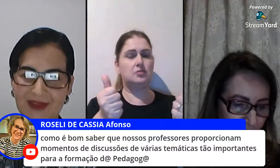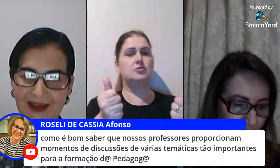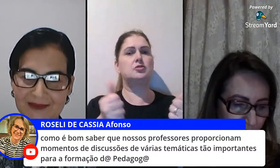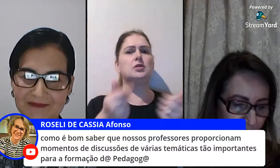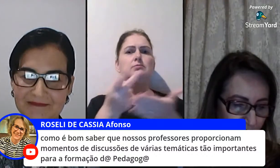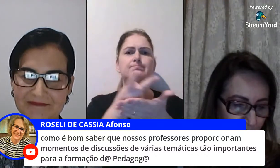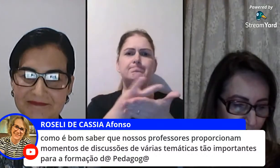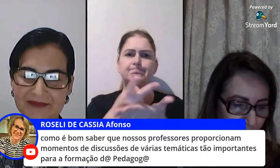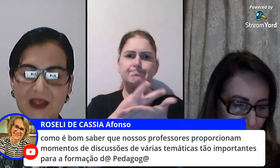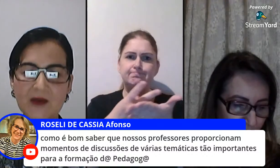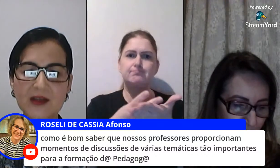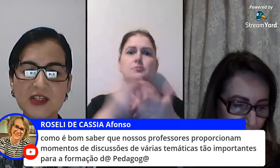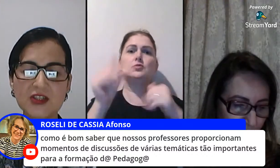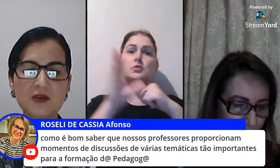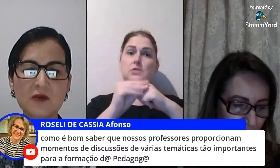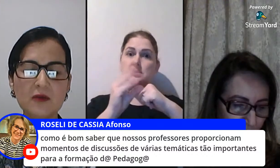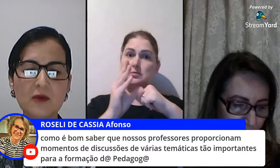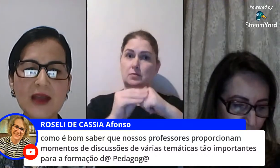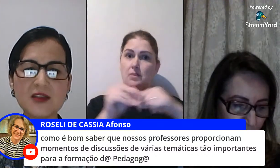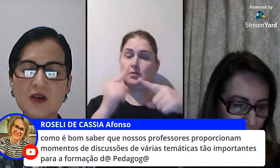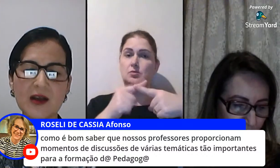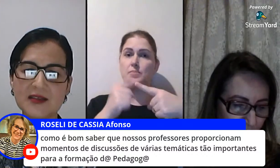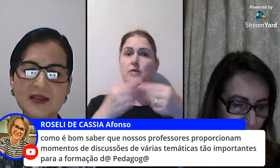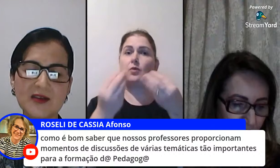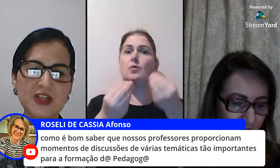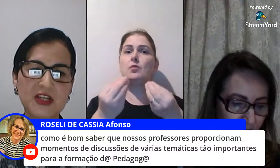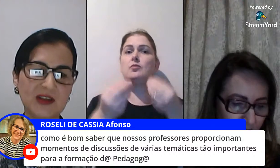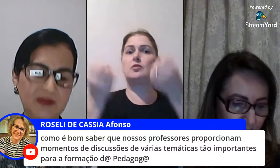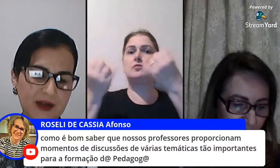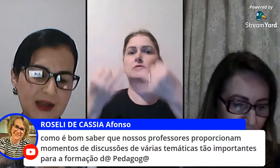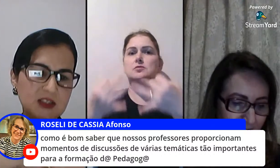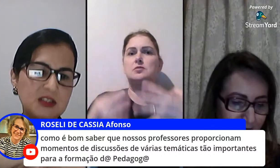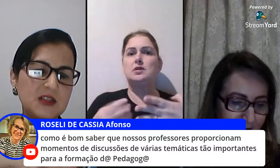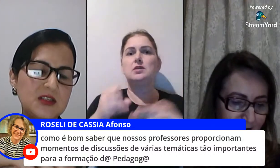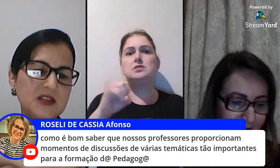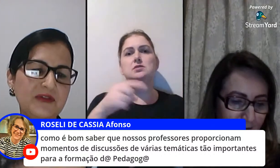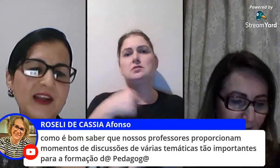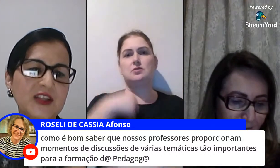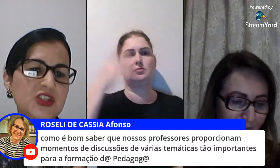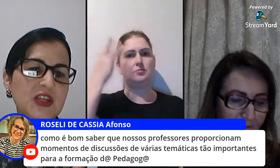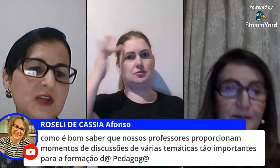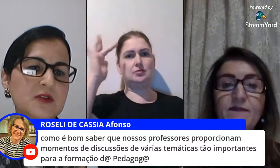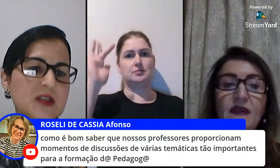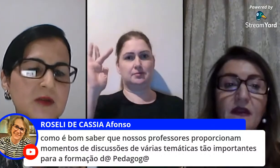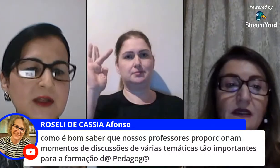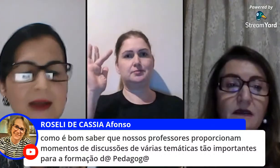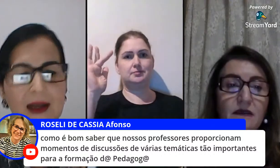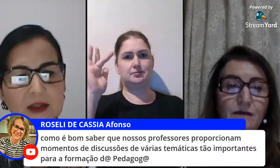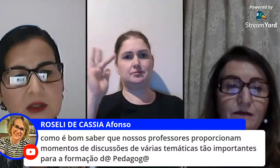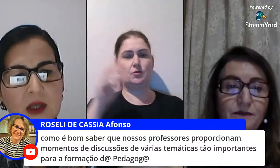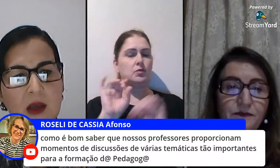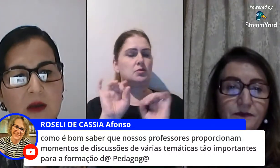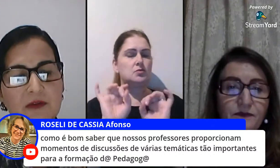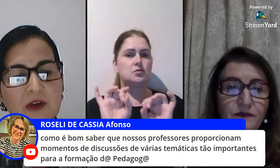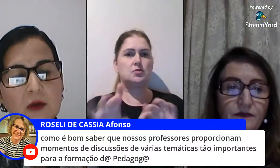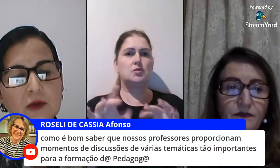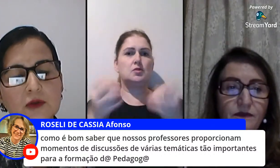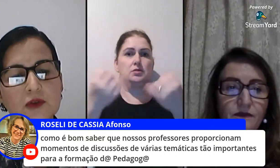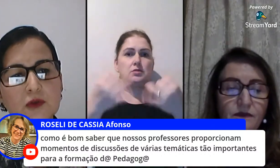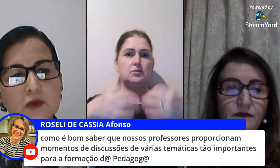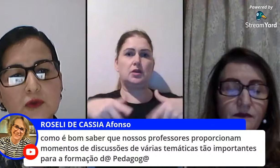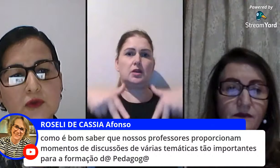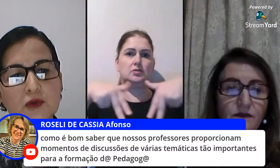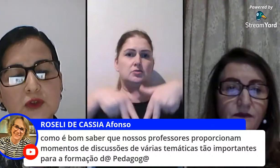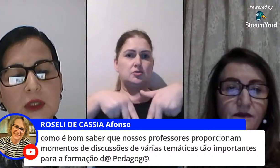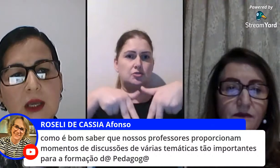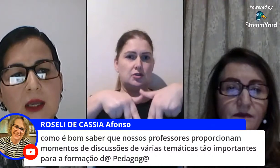dá o que não tem então a gente não é só a questão gente na verdade de se fala de gênero sexualidade vão